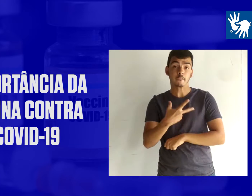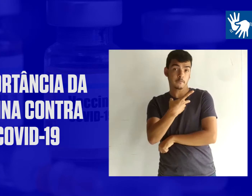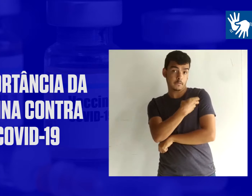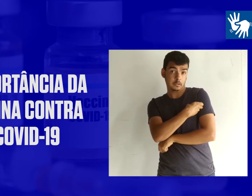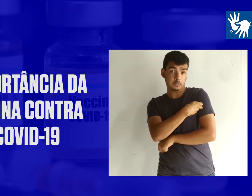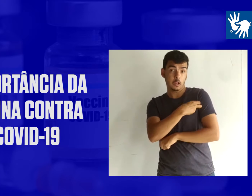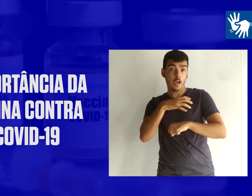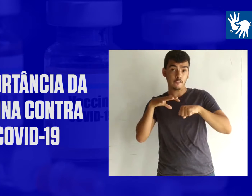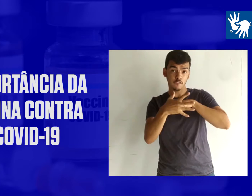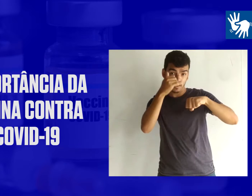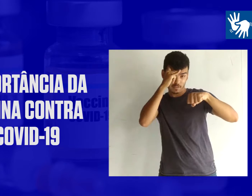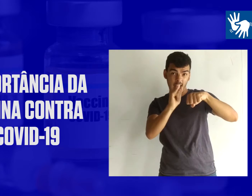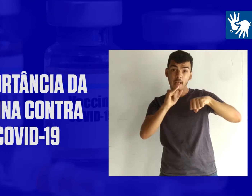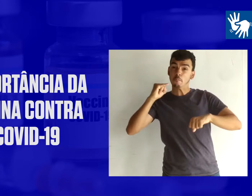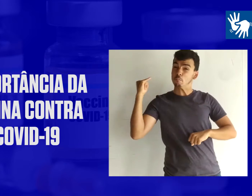Por que a vacinação é importante?